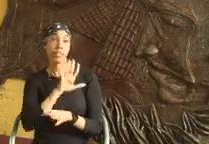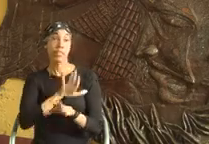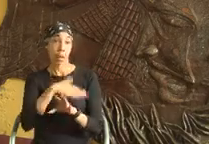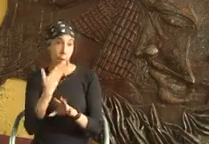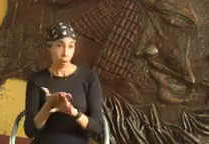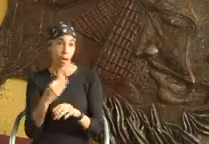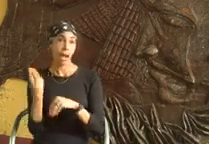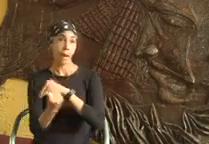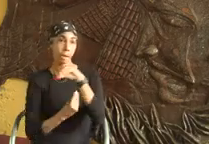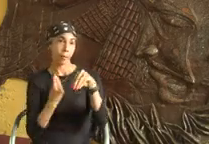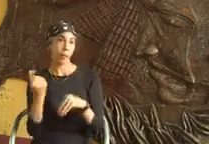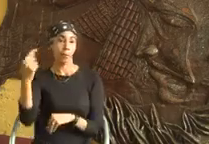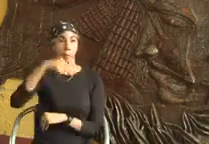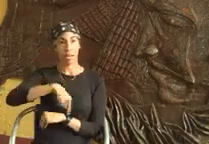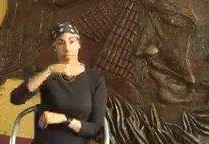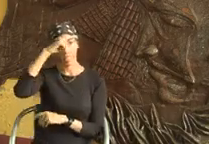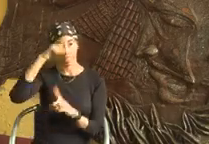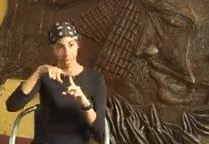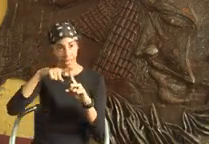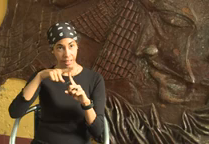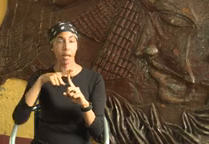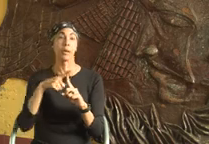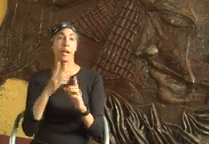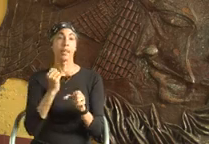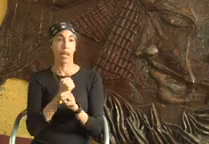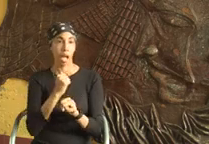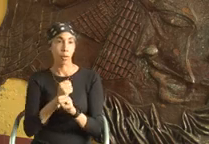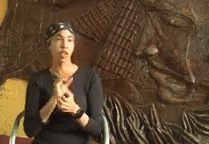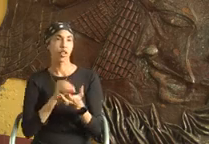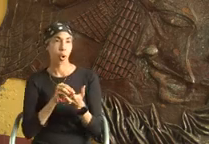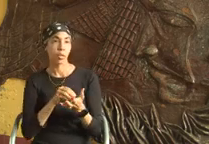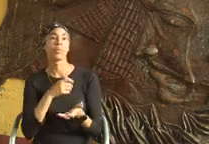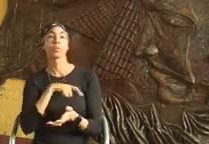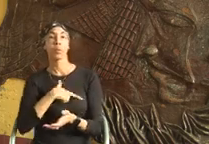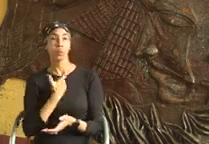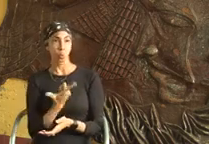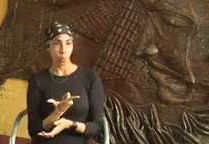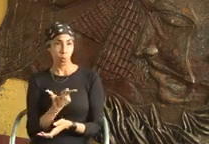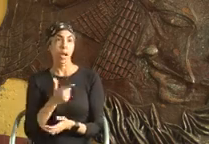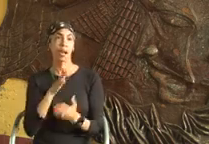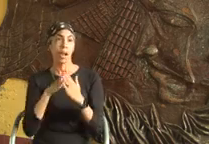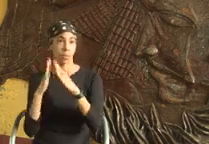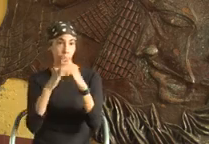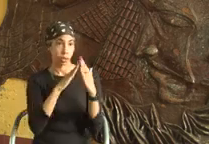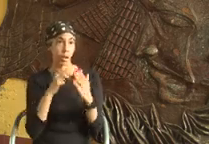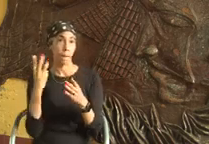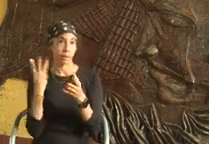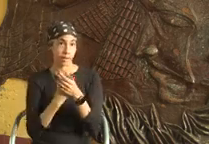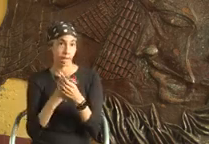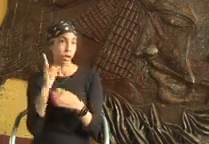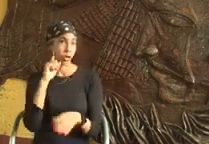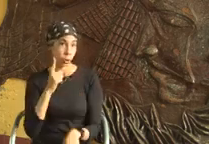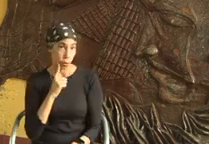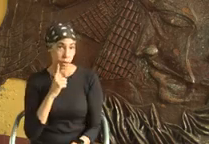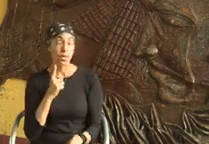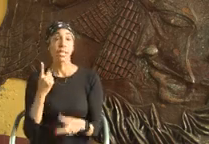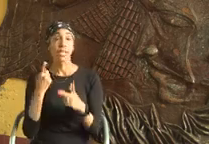curso. Mis primeras prácticas fueron en la escuela provincial de Sordo, pasé un año de servicio social